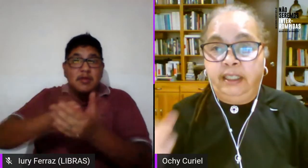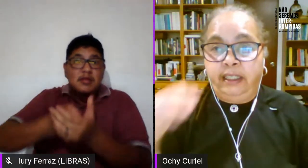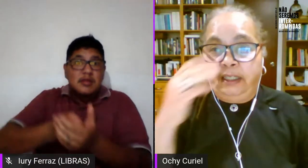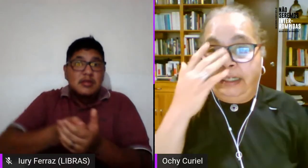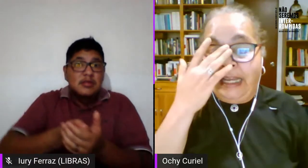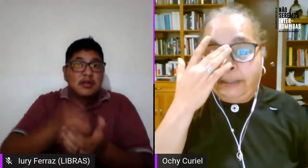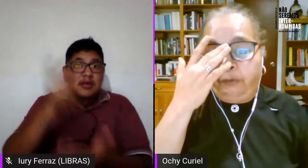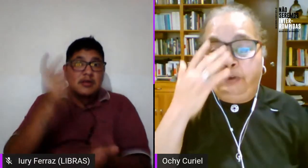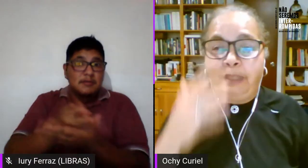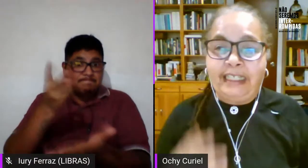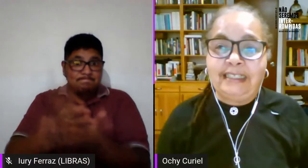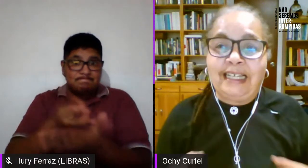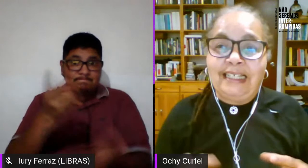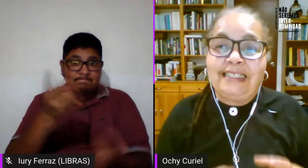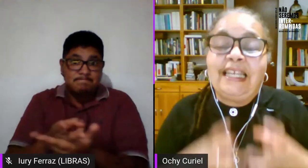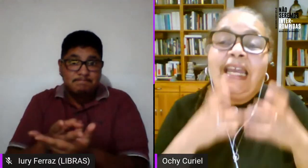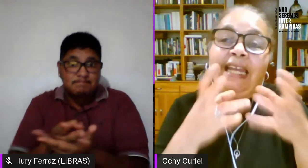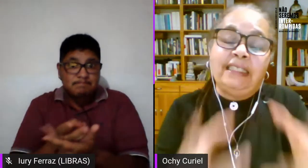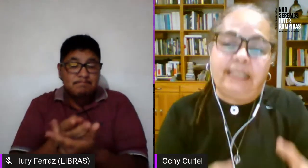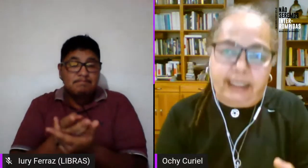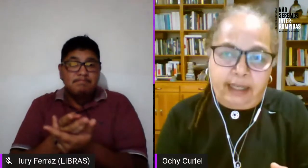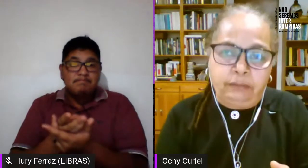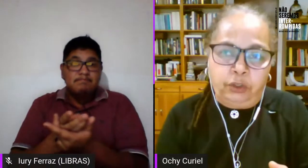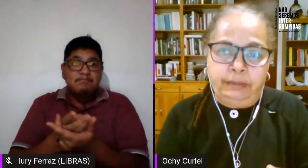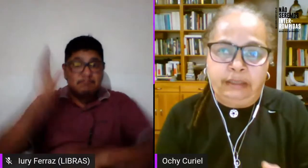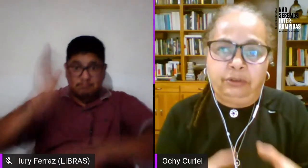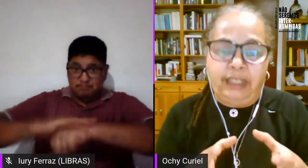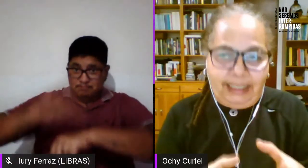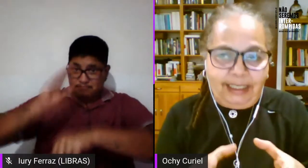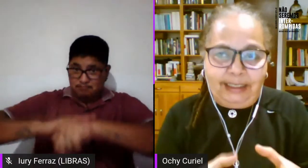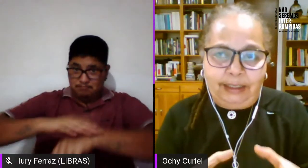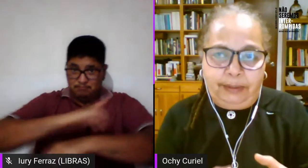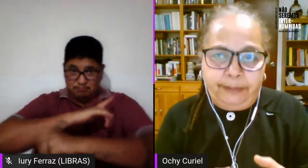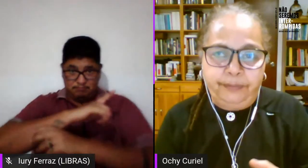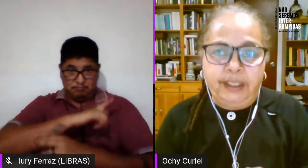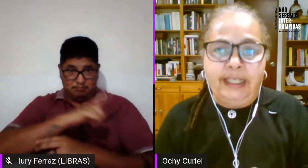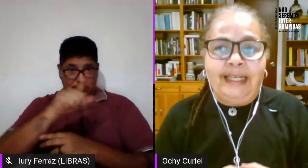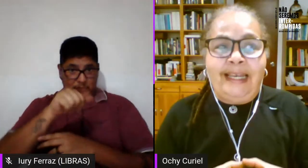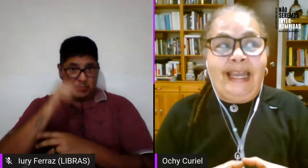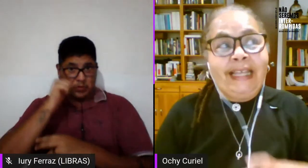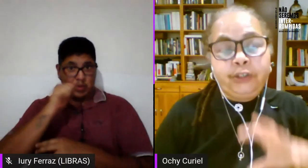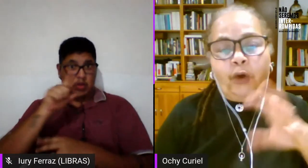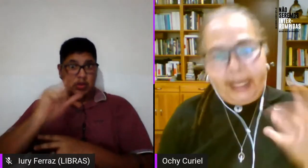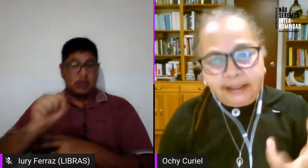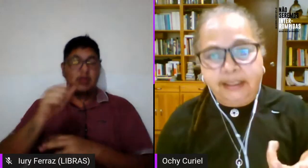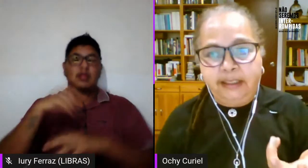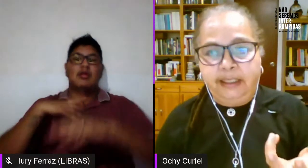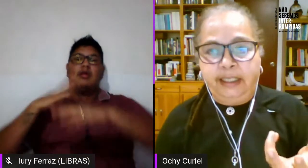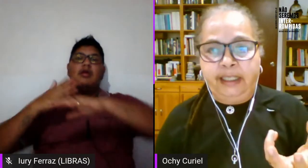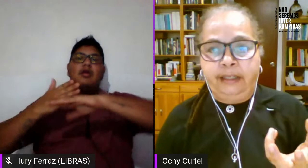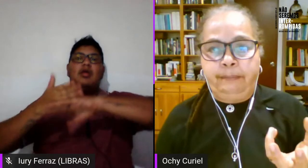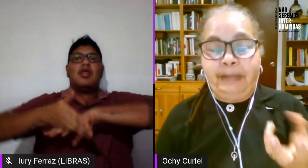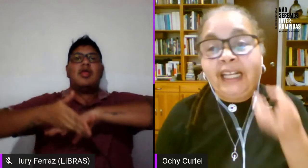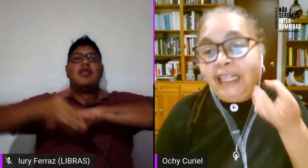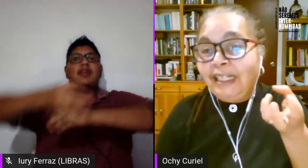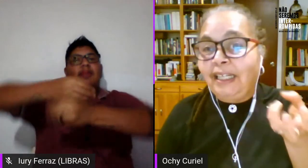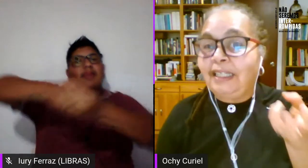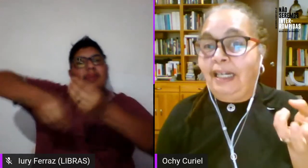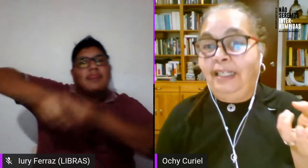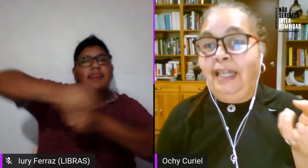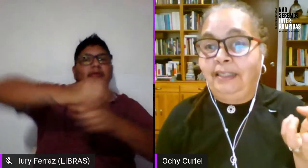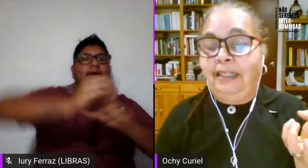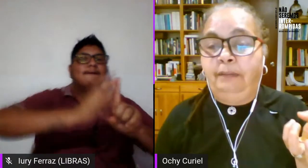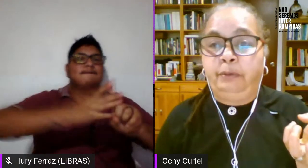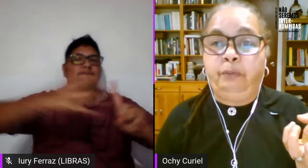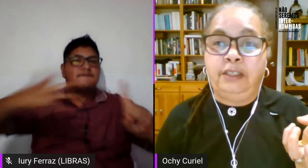lesbo-feminista se entran al movimiento LGTB eso hace perder